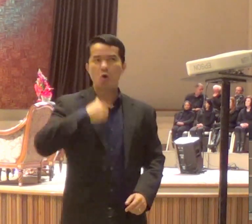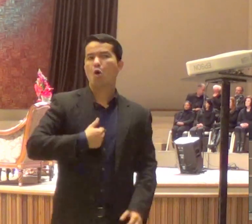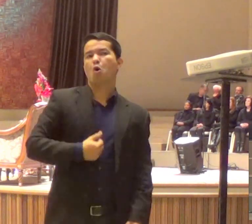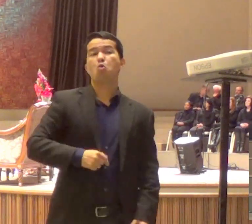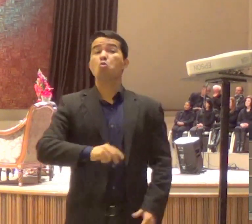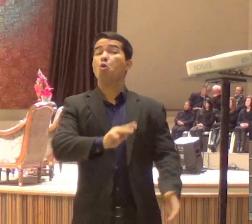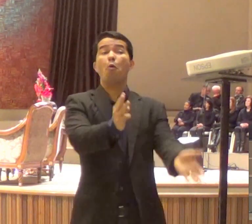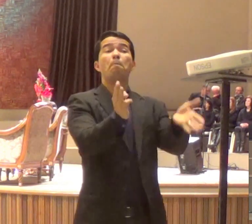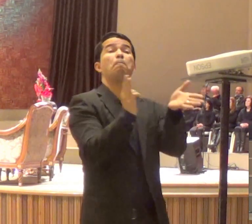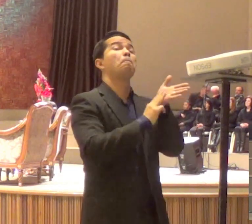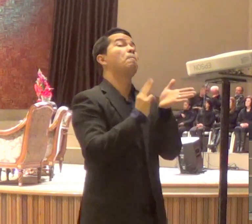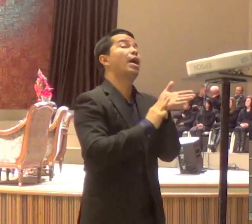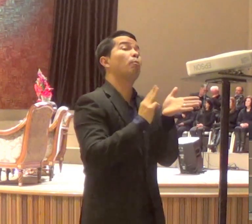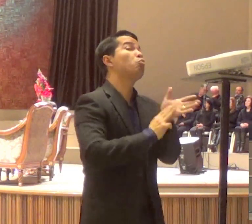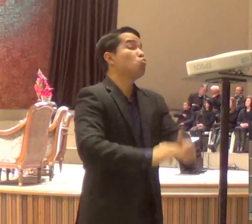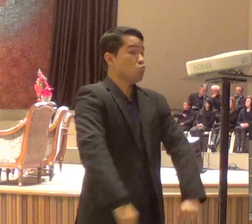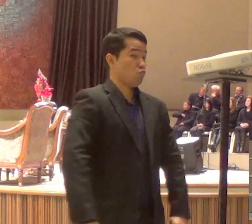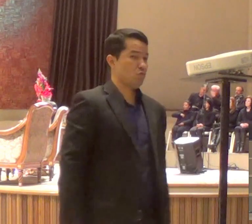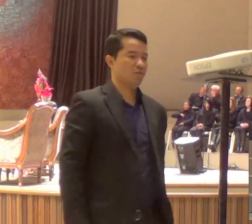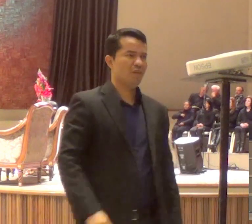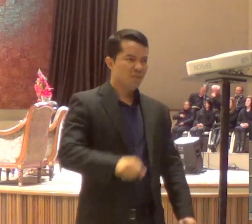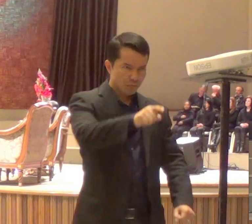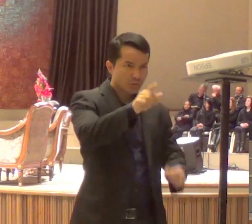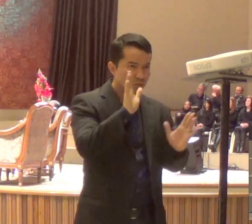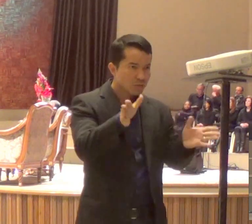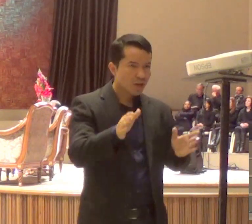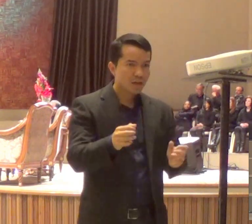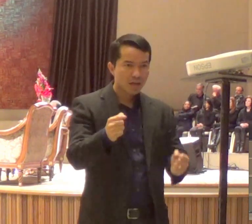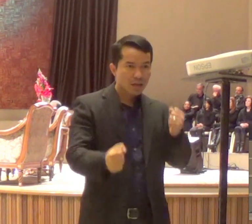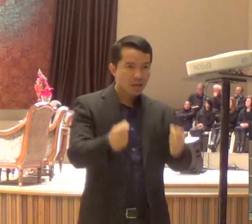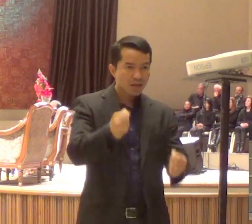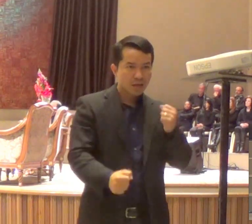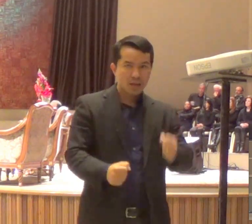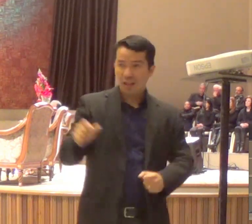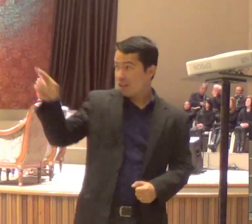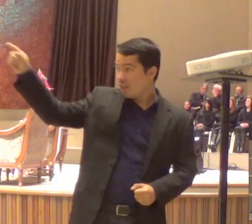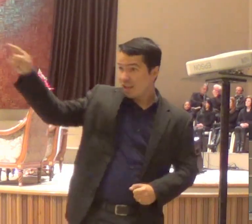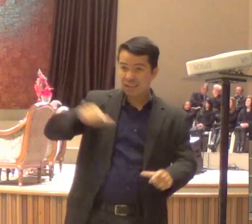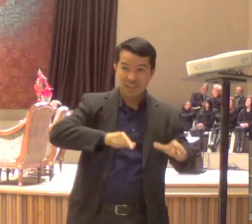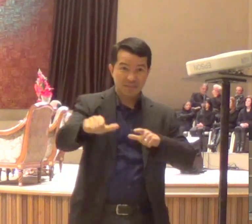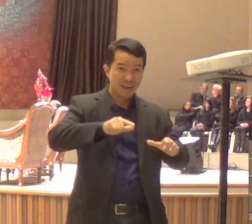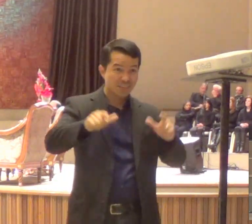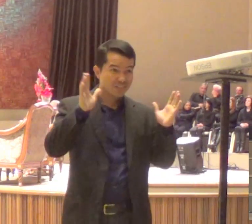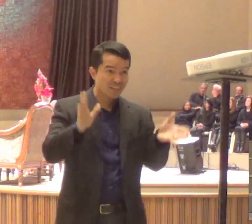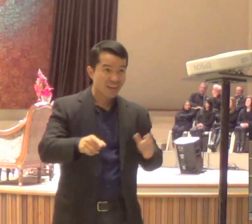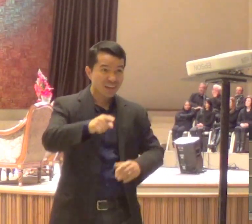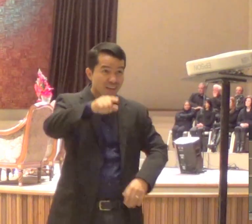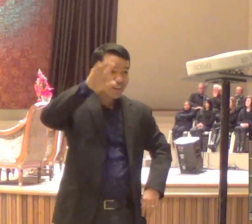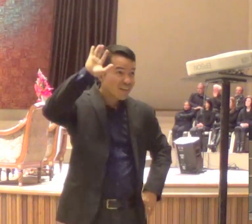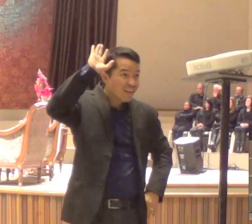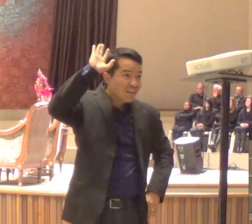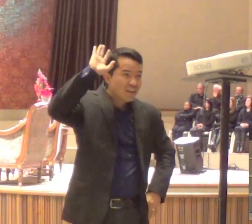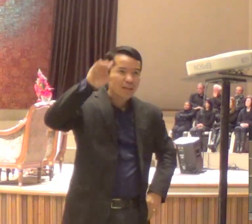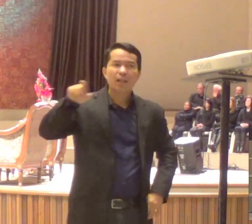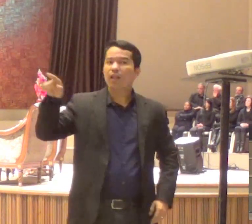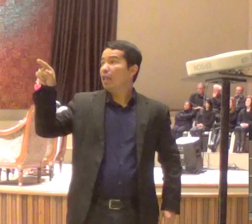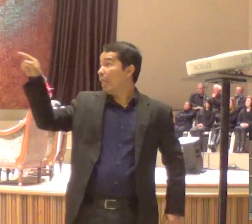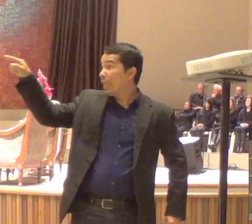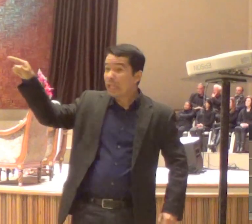quem já trabalhou, no estacionamento, aqui da igreja? Alguns, não é? E alguns, já chegam por assim, tem vaga aí para mim,